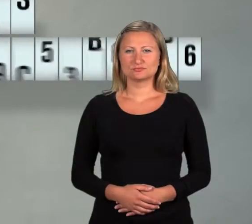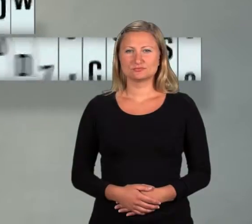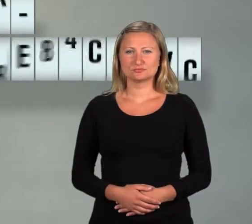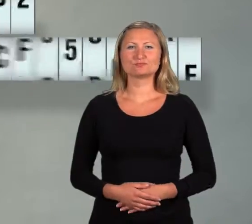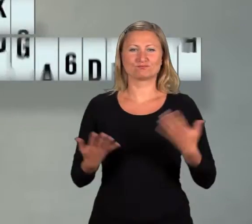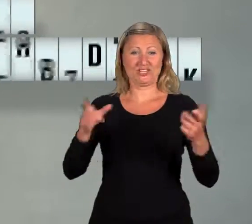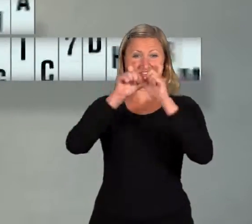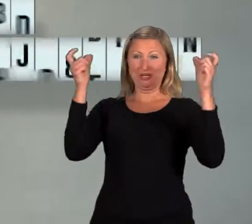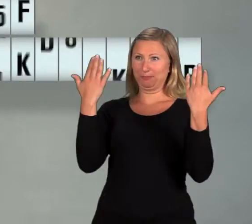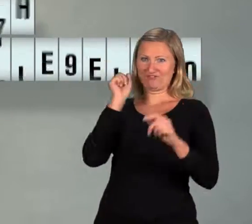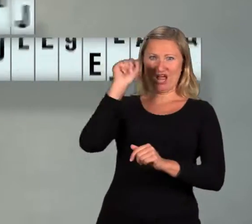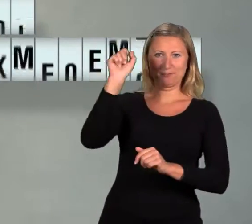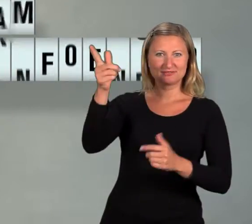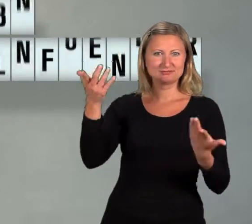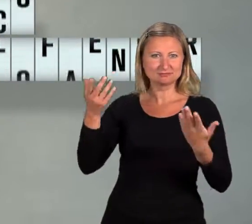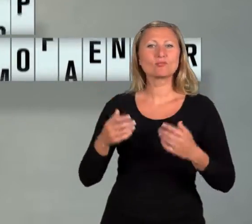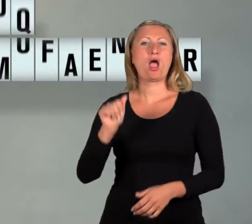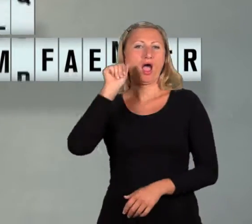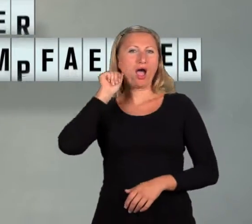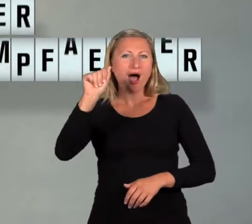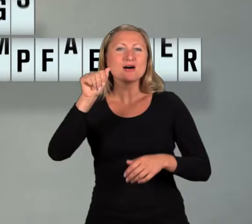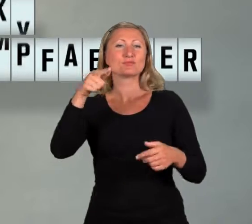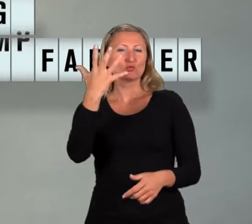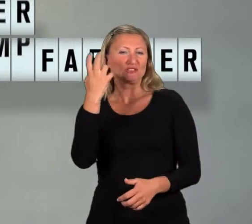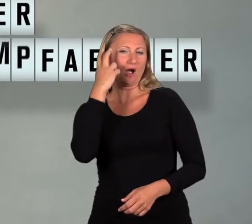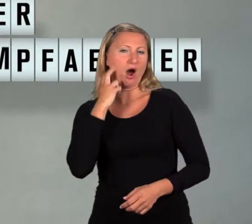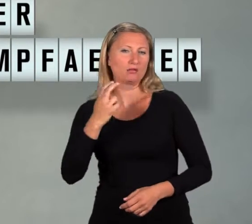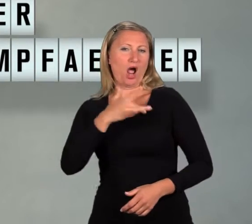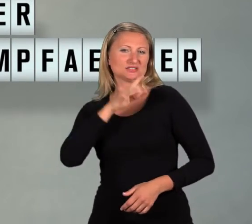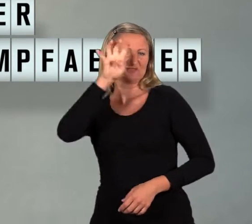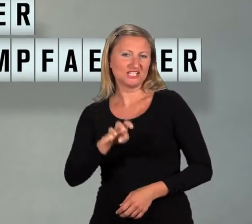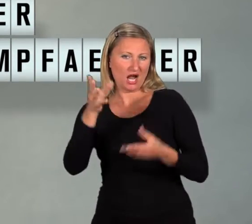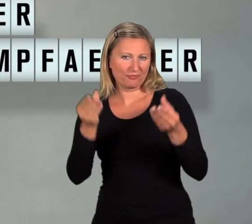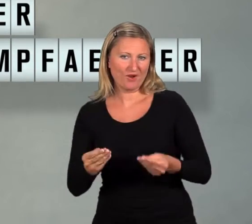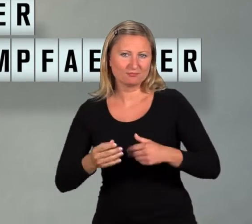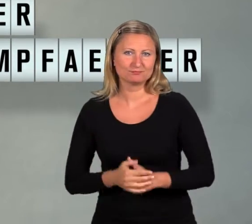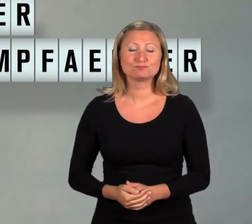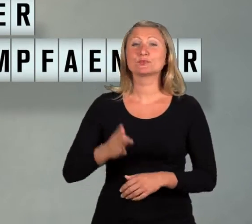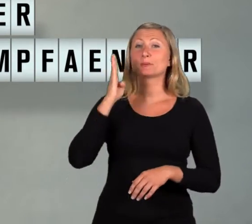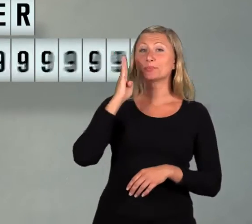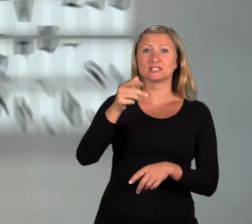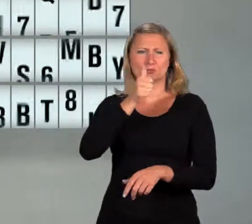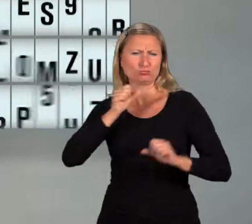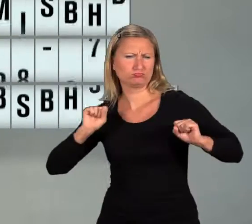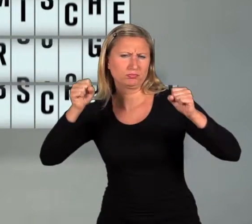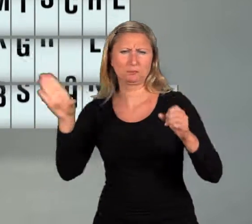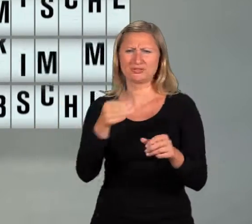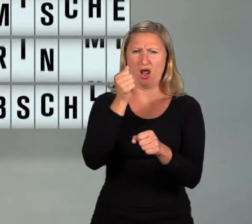Bei einem Unternehmen bewerben sich A. Ein 50-jähriger Hartz-IV-Empfänger B. Eine junge,